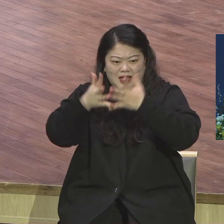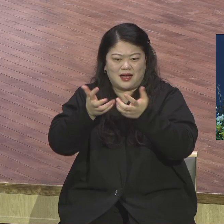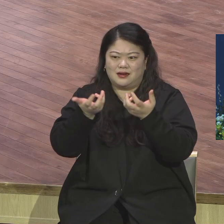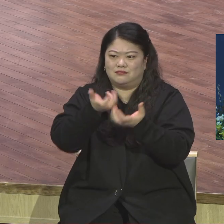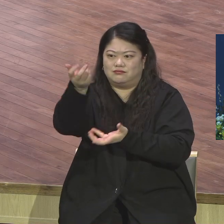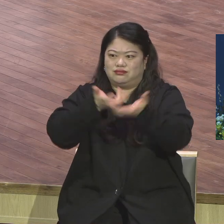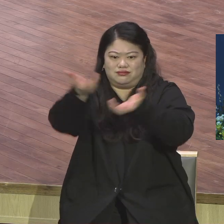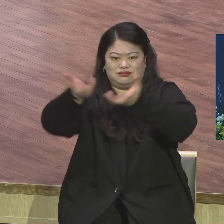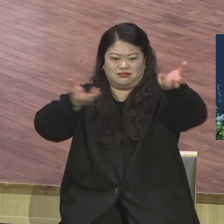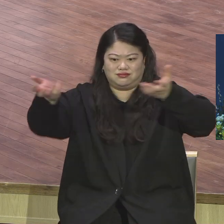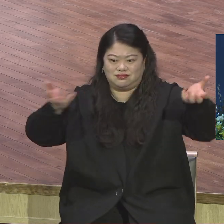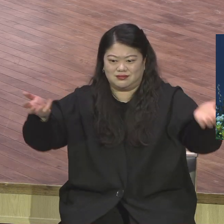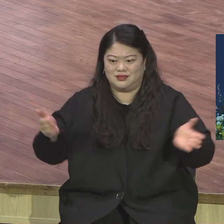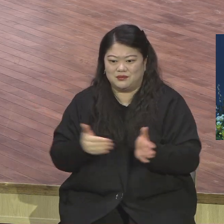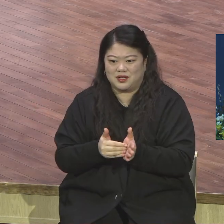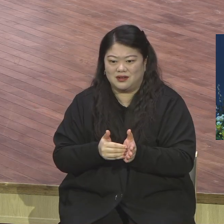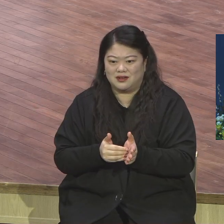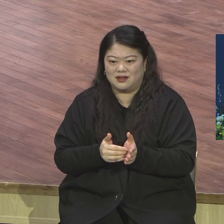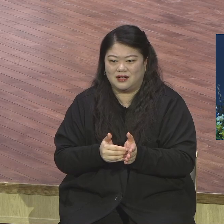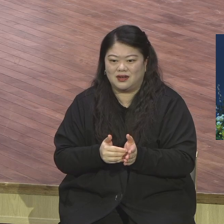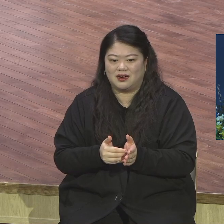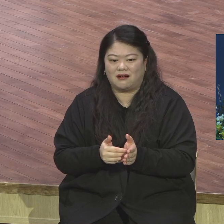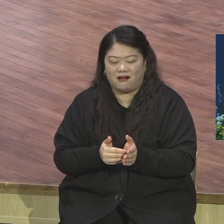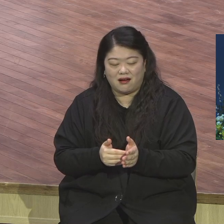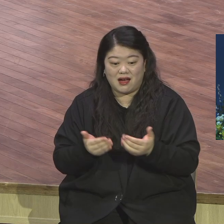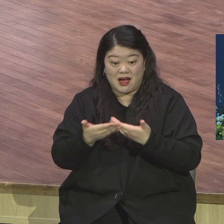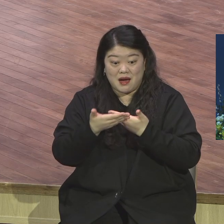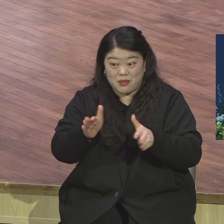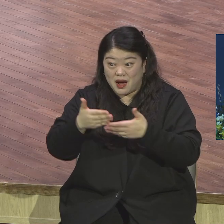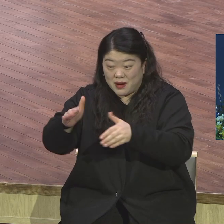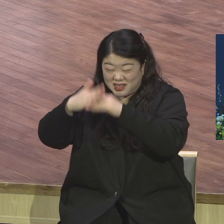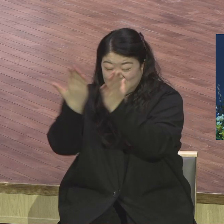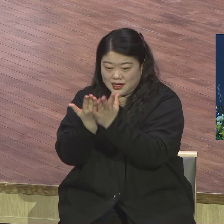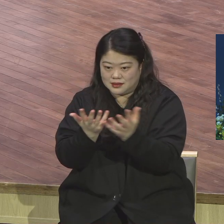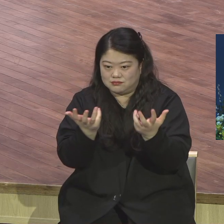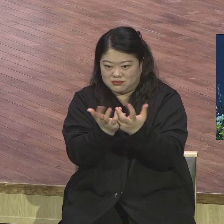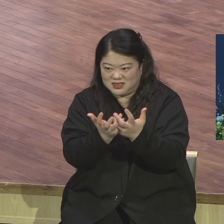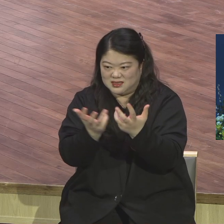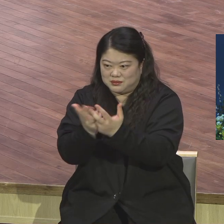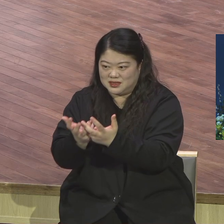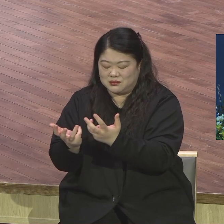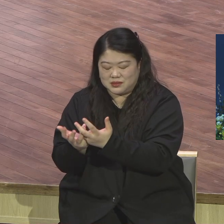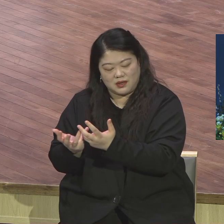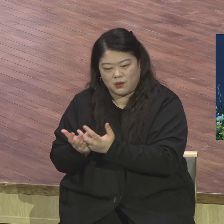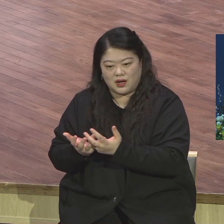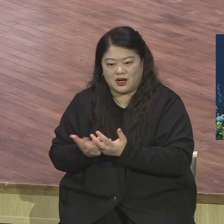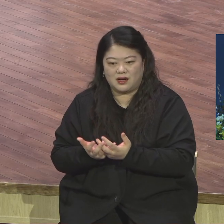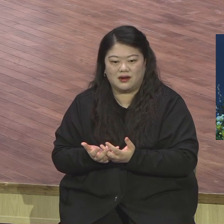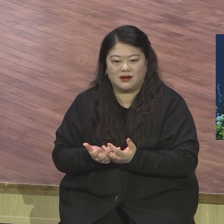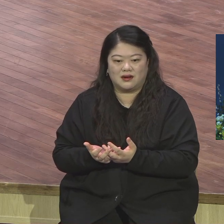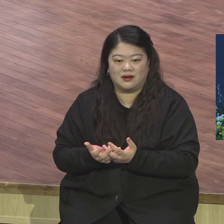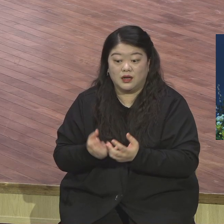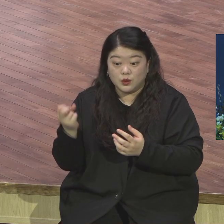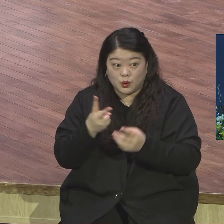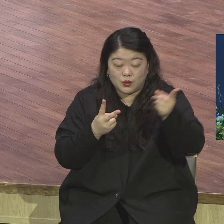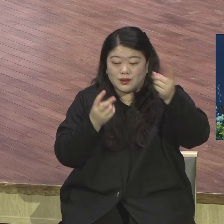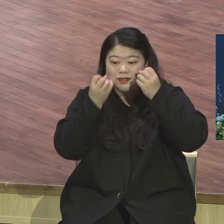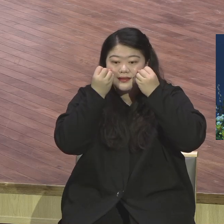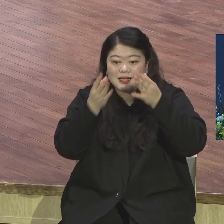와서 함께 예배드리는 방들이 거의 다 우리 교회에 있는 방들 거의 새신자실까지 다 가득 찼습니다.